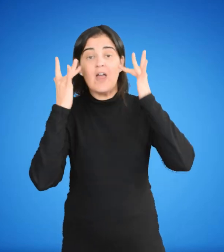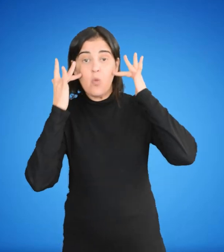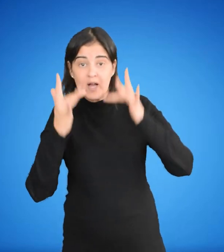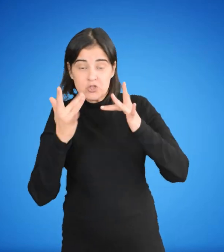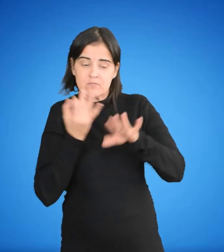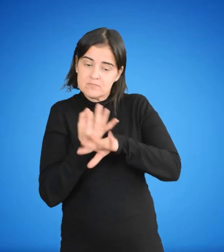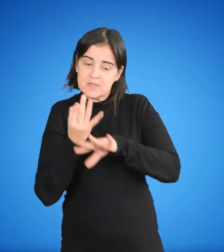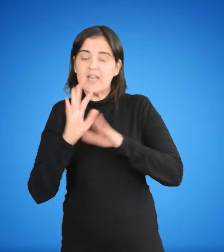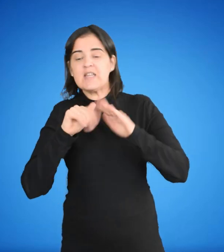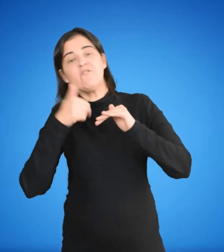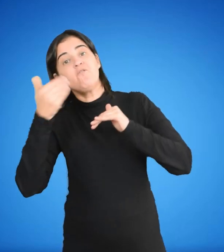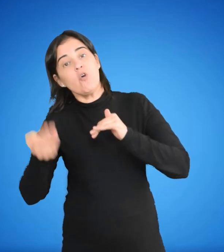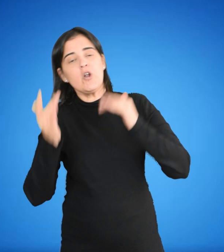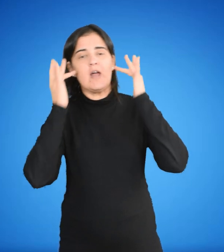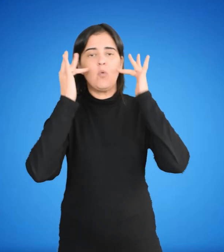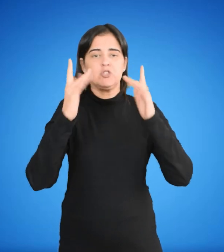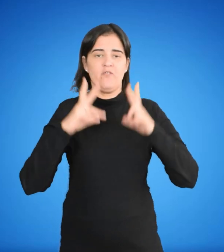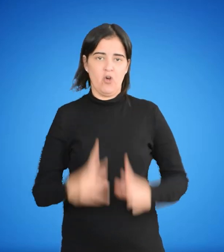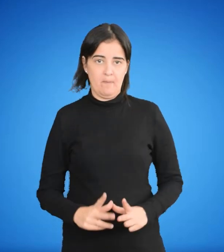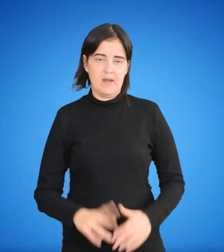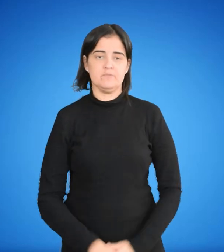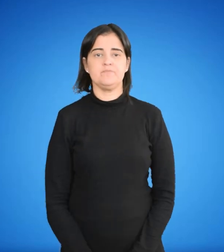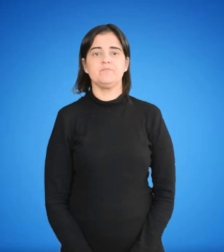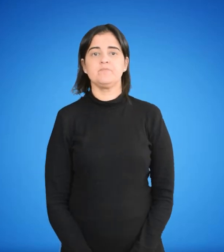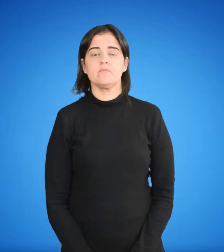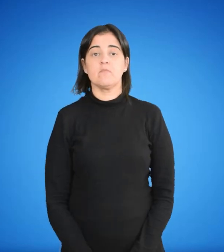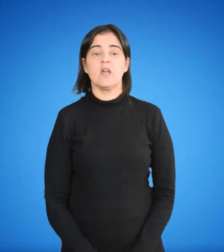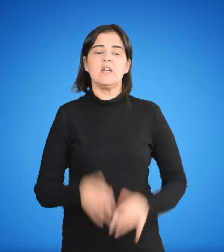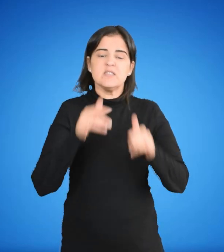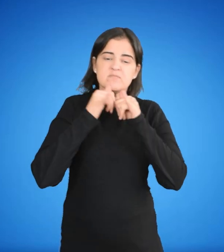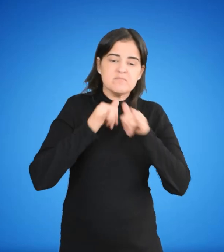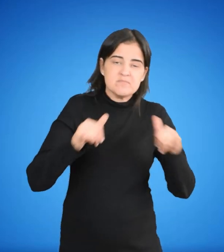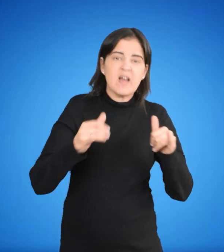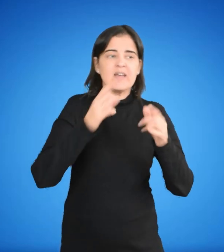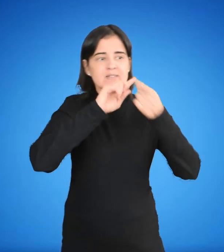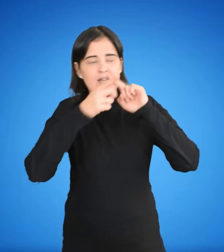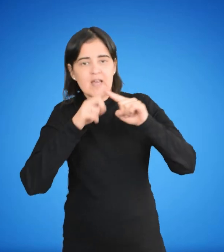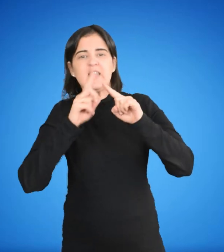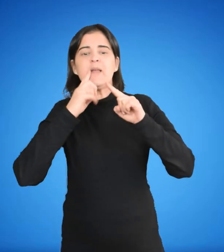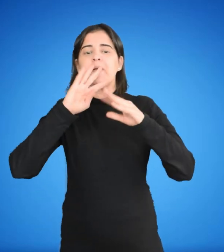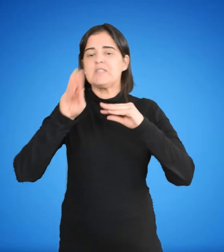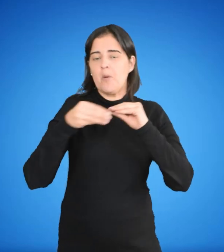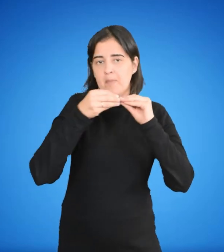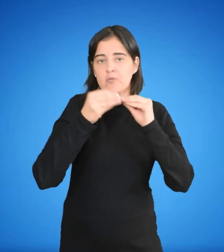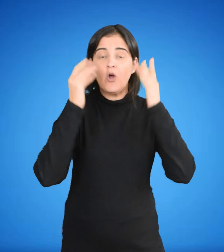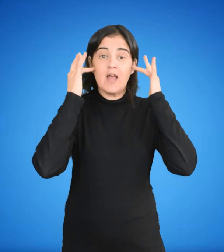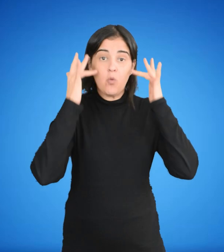que se desarrollan fuera de la educación formal. Se promoverá la articulación y complementariedad de la educación